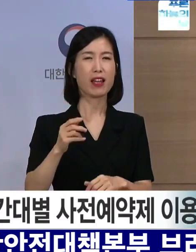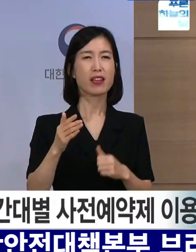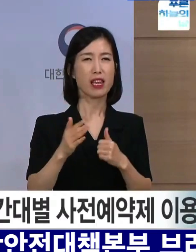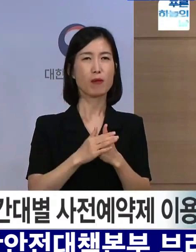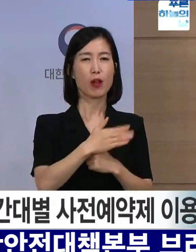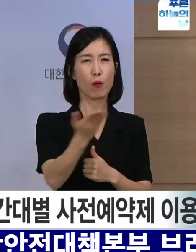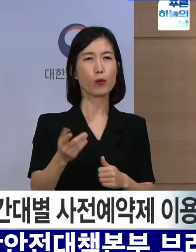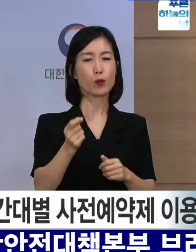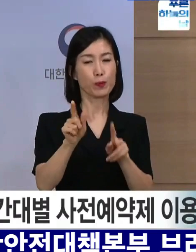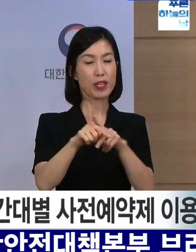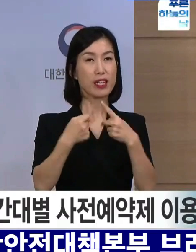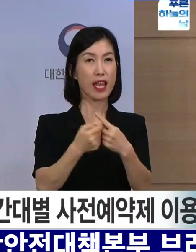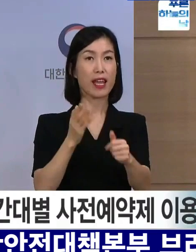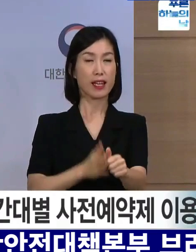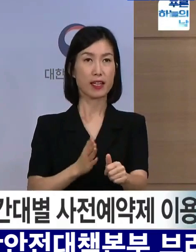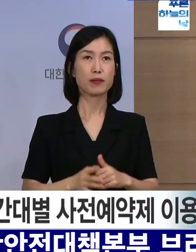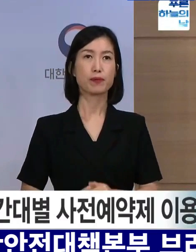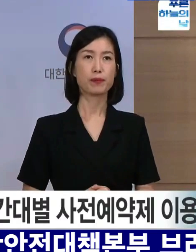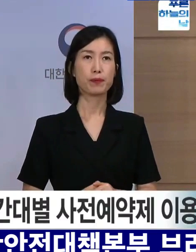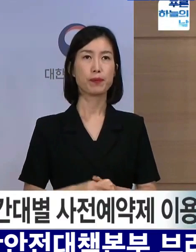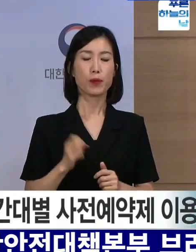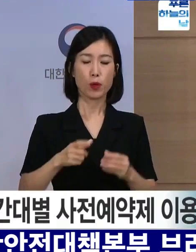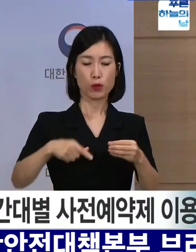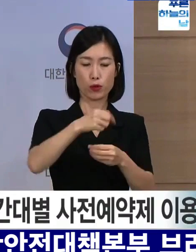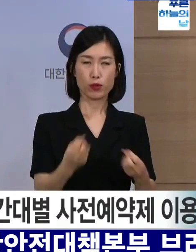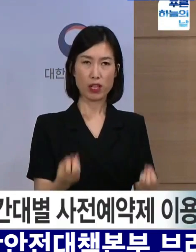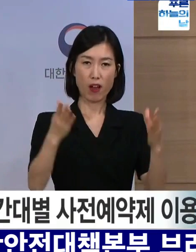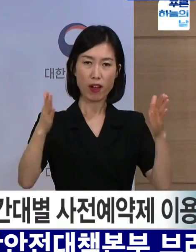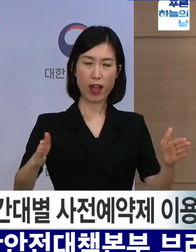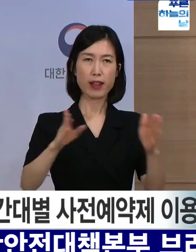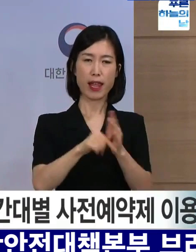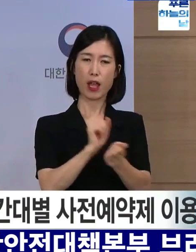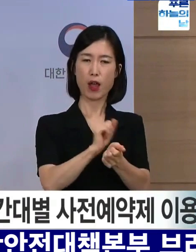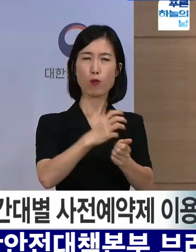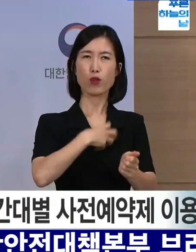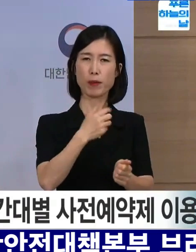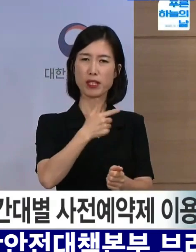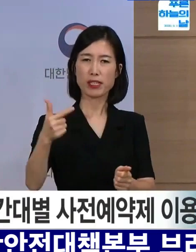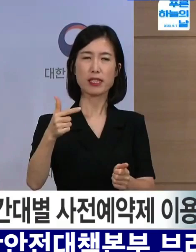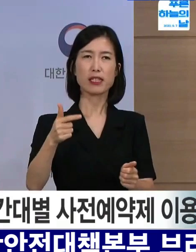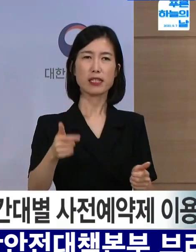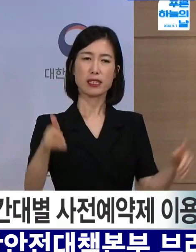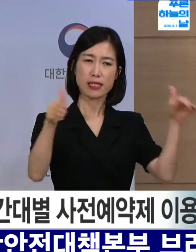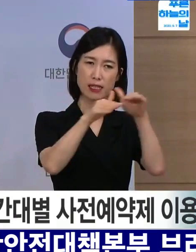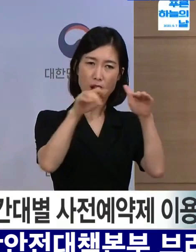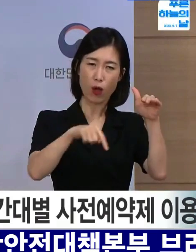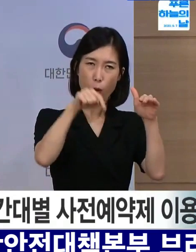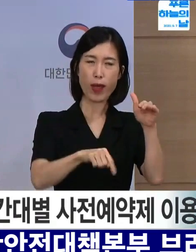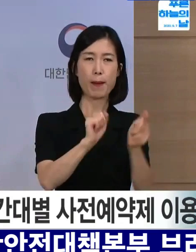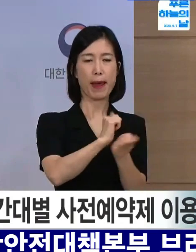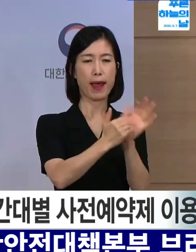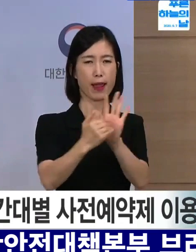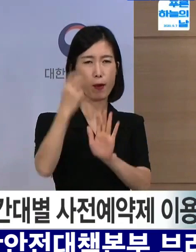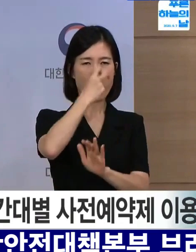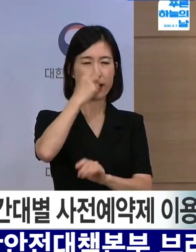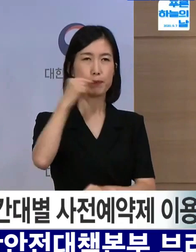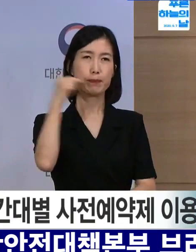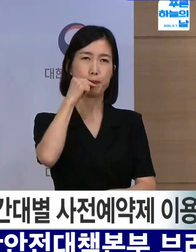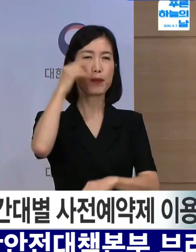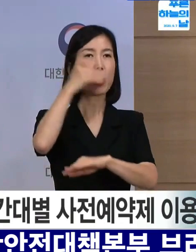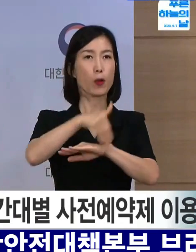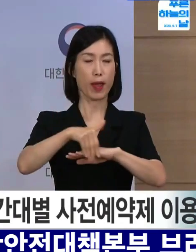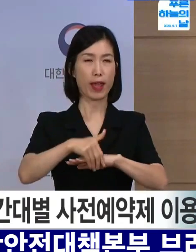양해를 부탁드립니다. 추석 기간 감염 확산 위험이 높은 사업장과 시설에 대한 방역 관리도 강화할